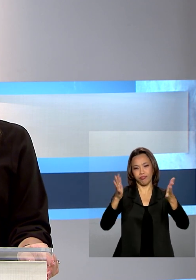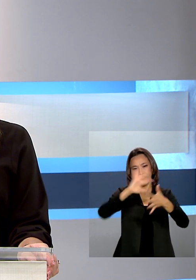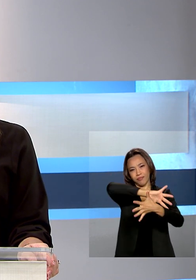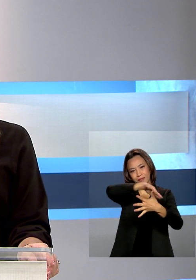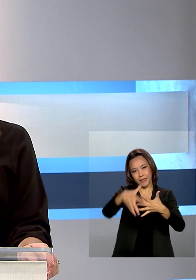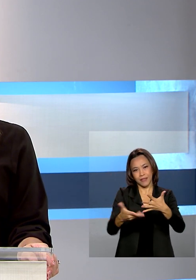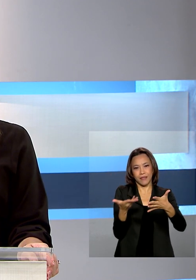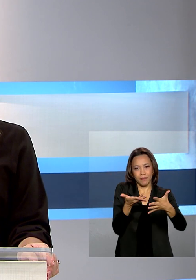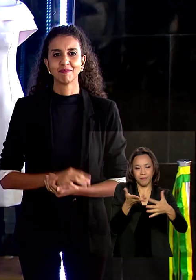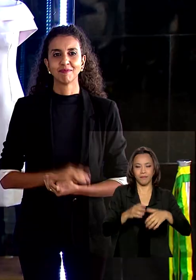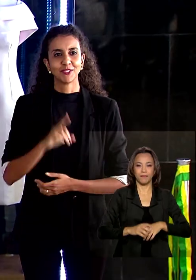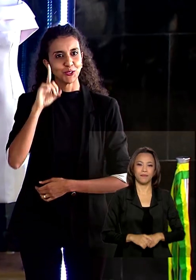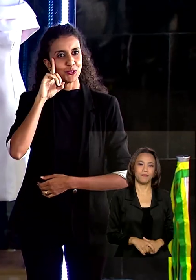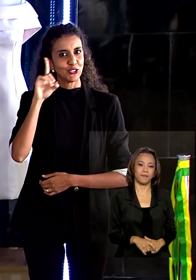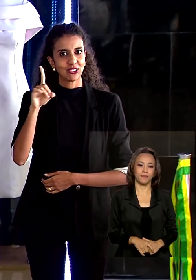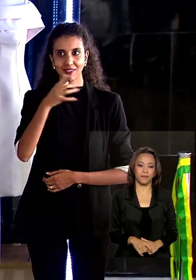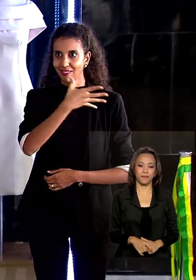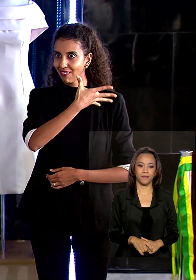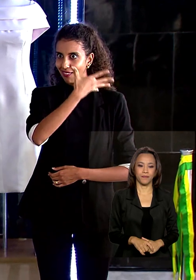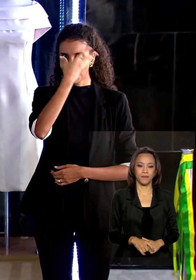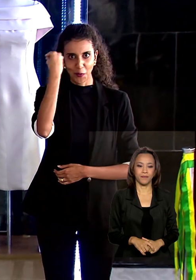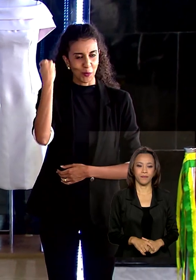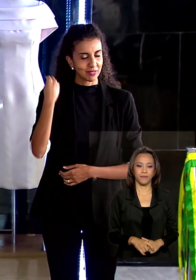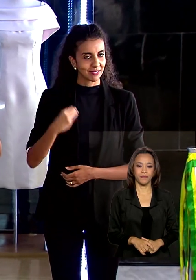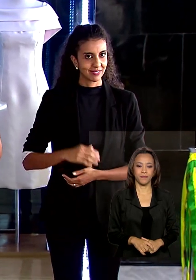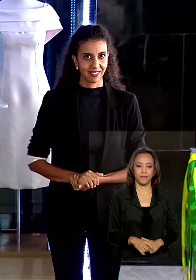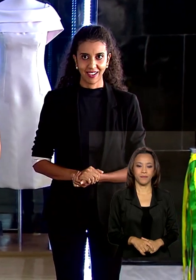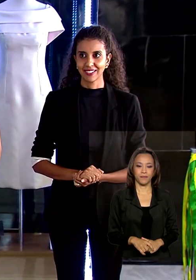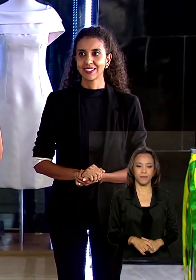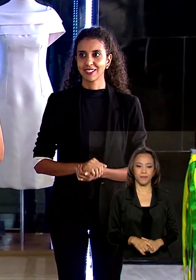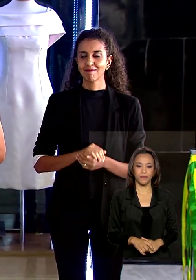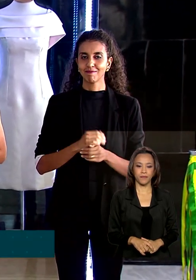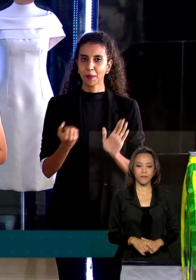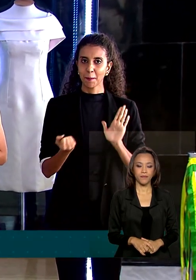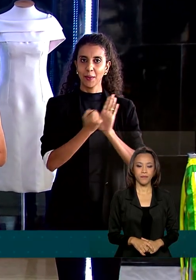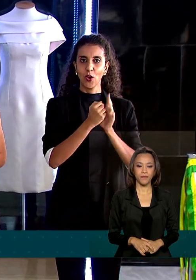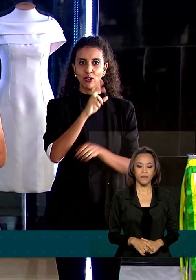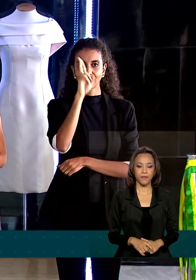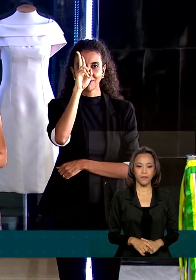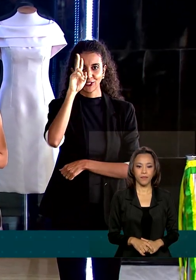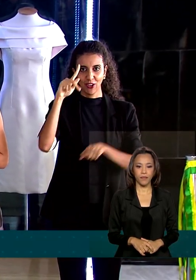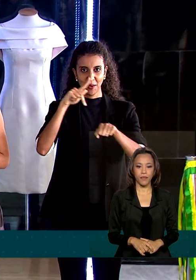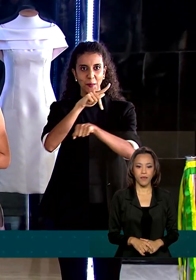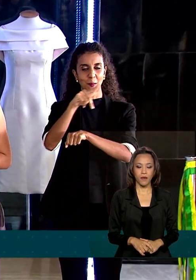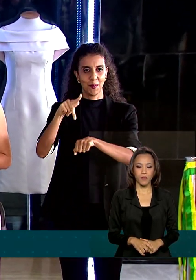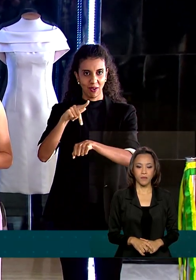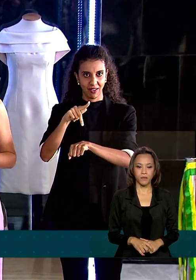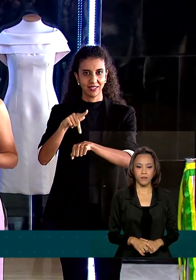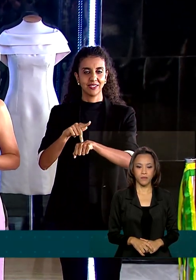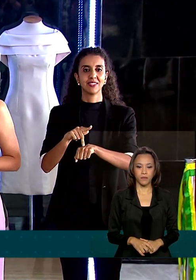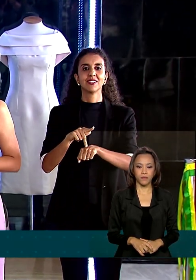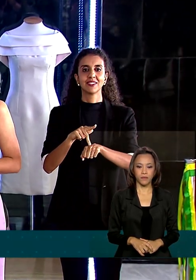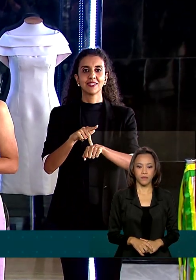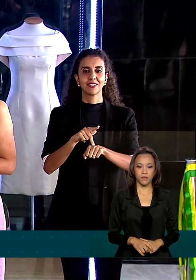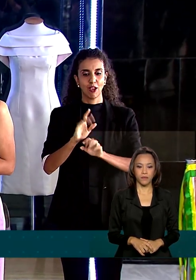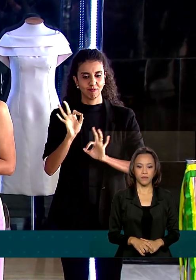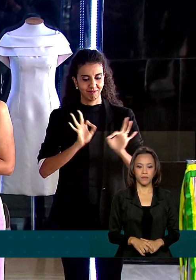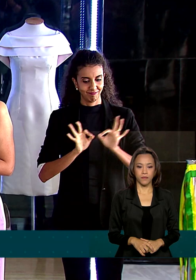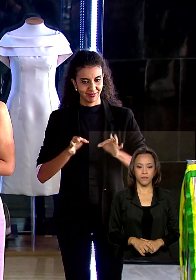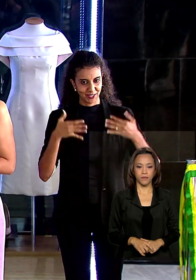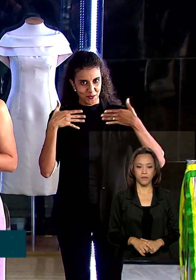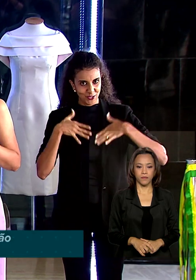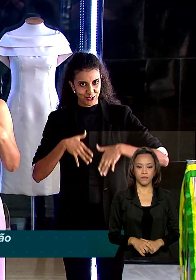brasileira de sinais. Um dia memorável para a nação, onde foi confeccionado um